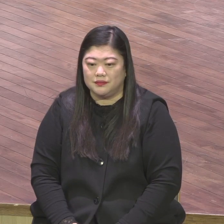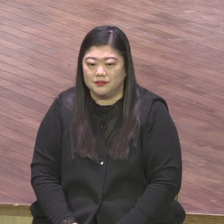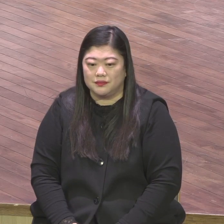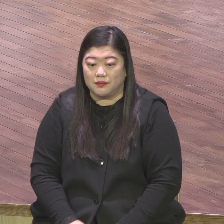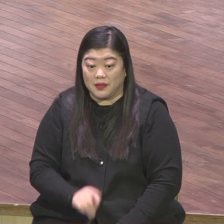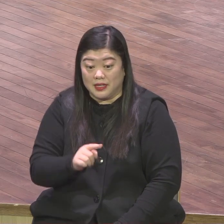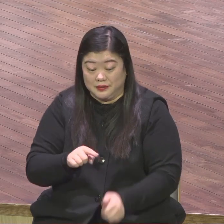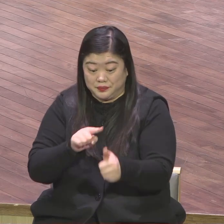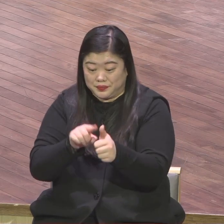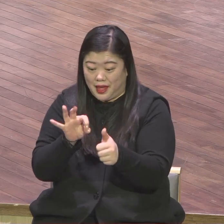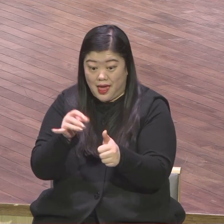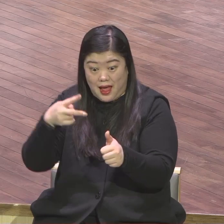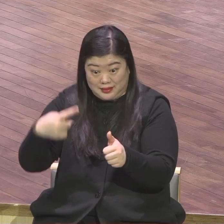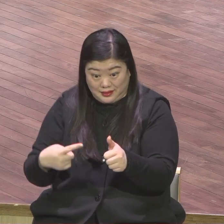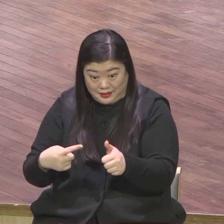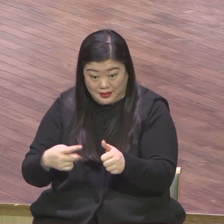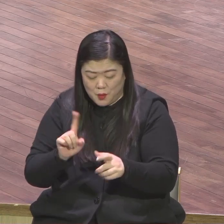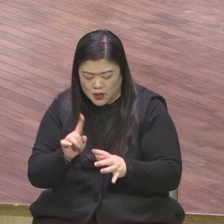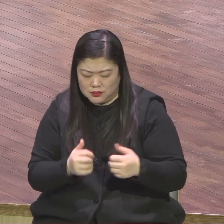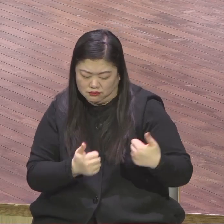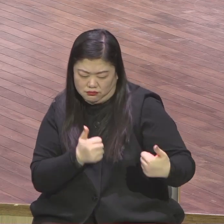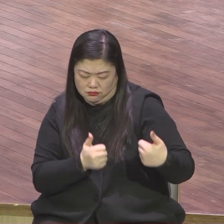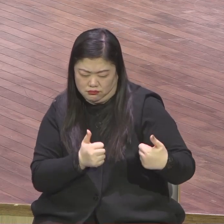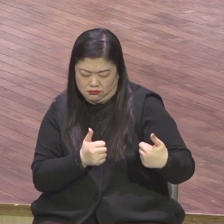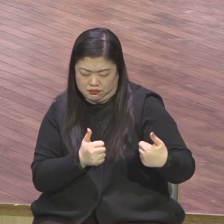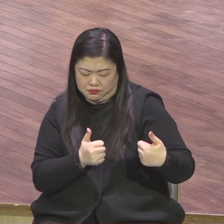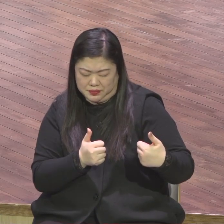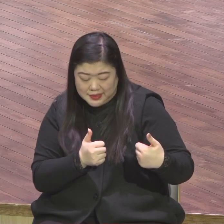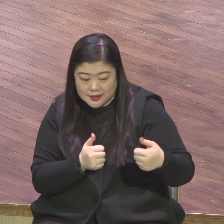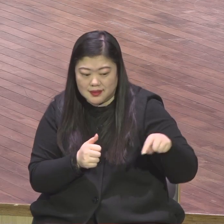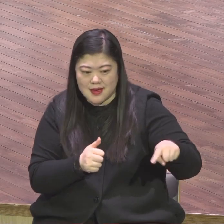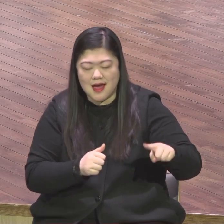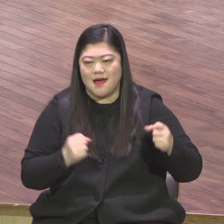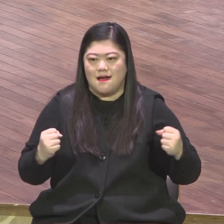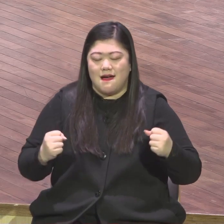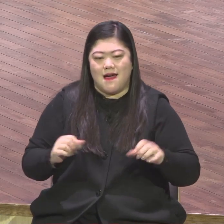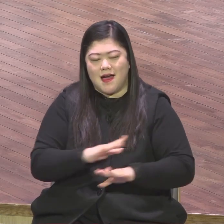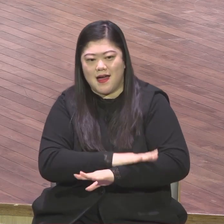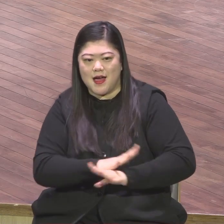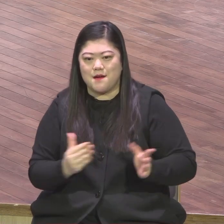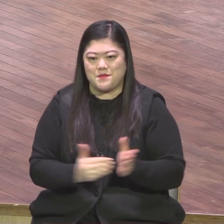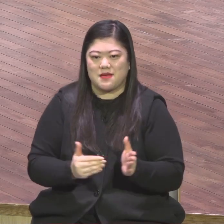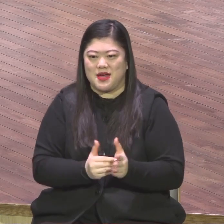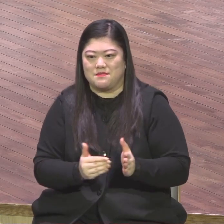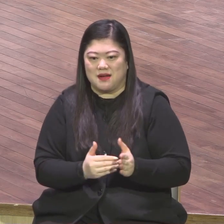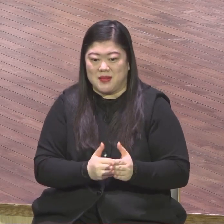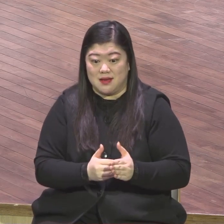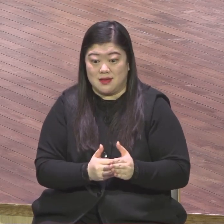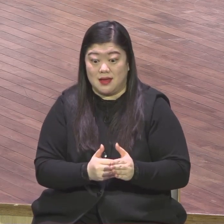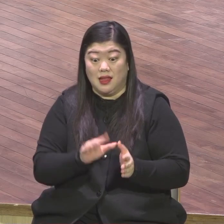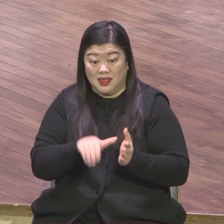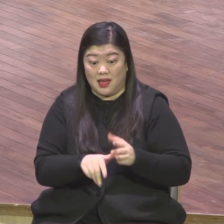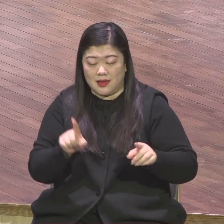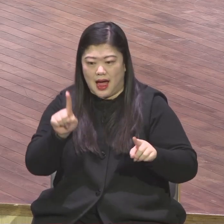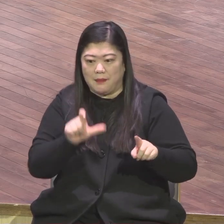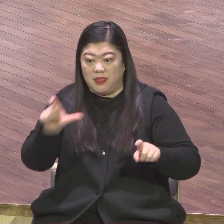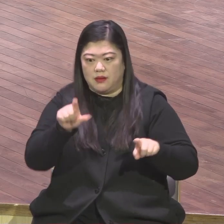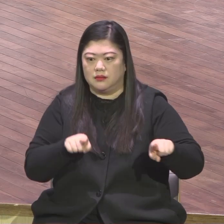만족하고 멈춰 섰을 때 또 포기 모두가 포기하고 있을 때 또 거기서 딱